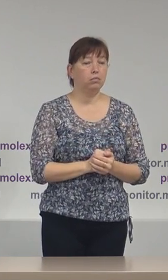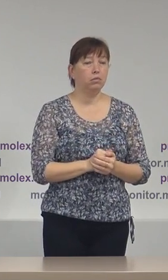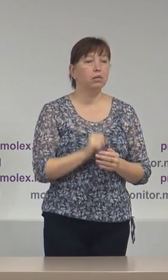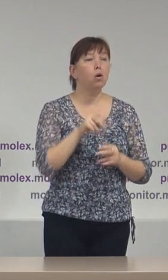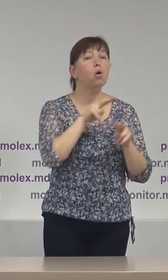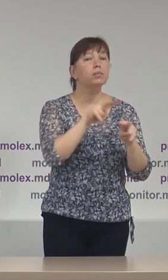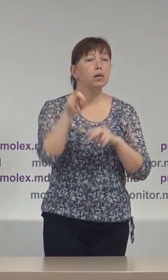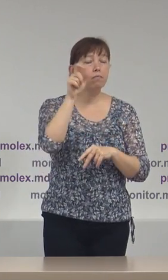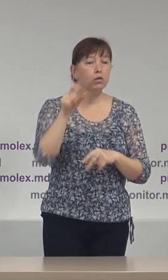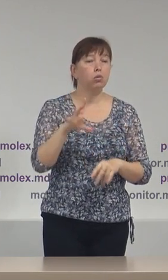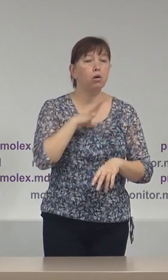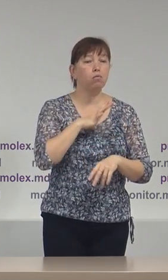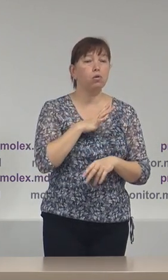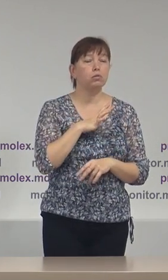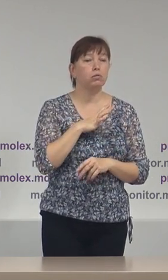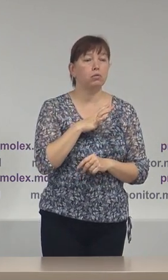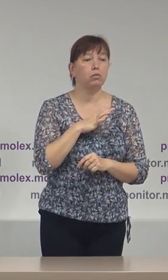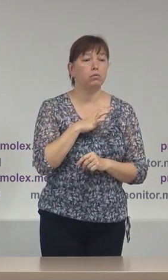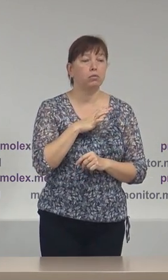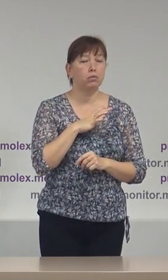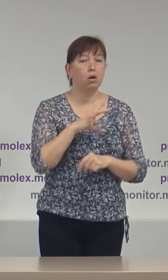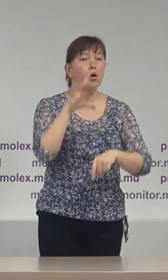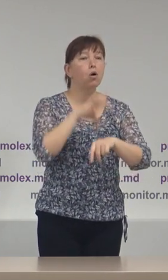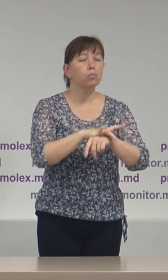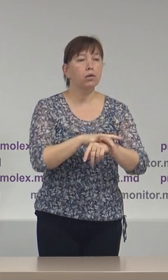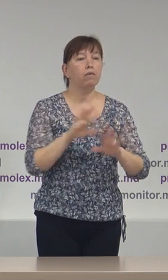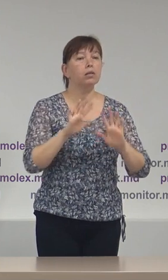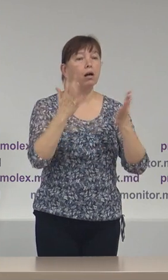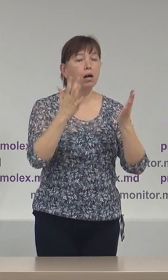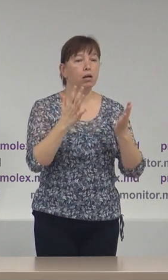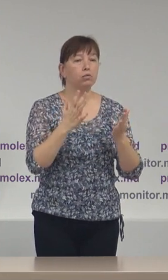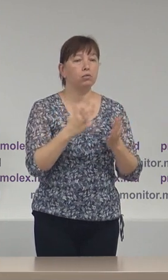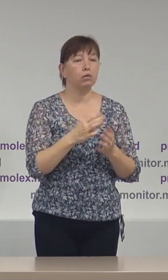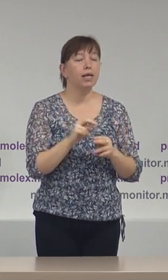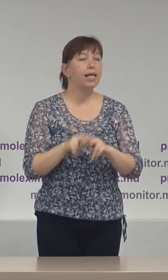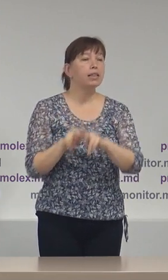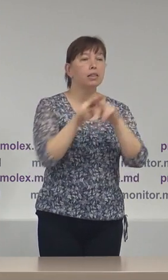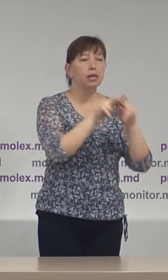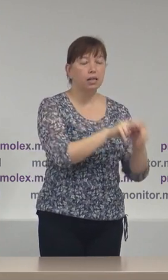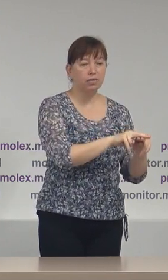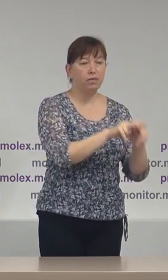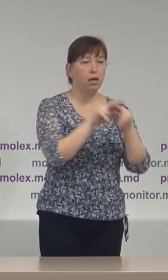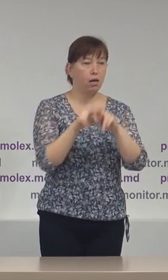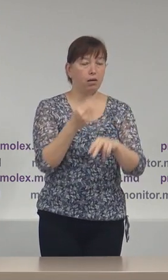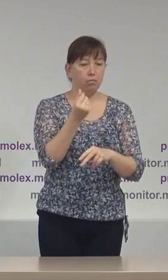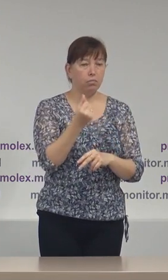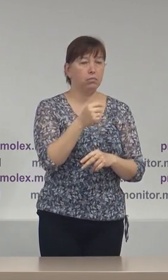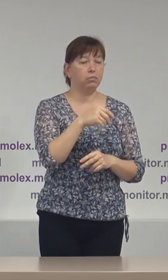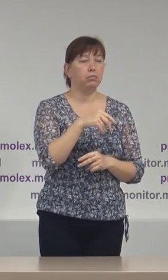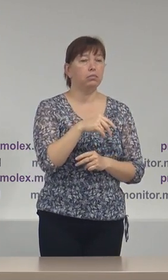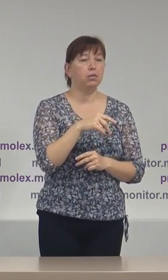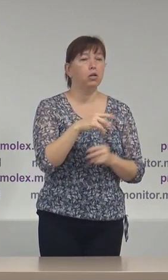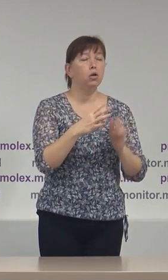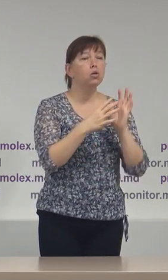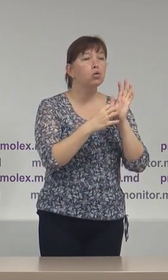observatori a fost observat cazul de transfer din partea Partidului Acțiunii și Solidaritate sumit